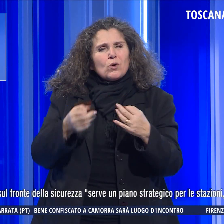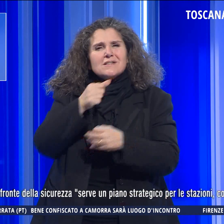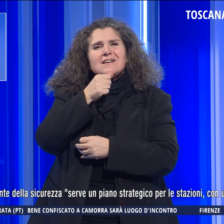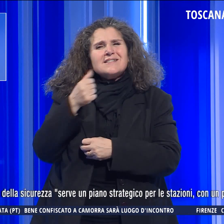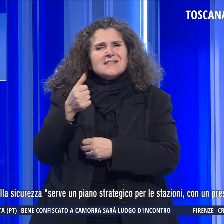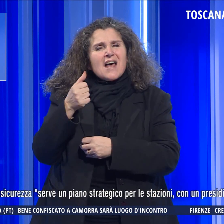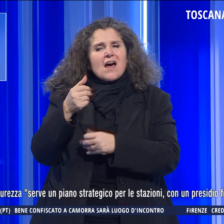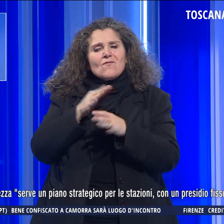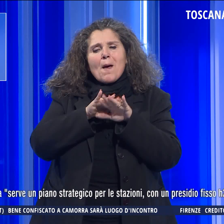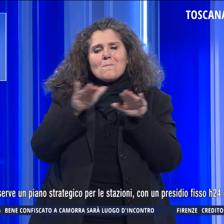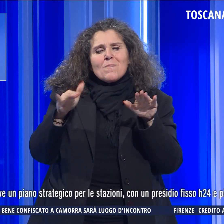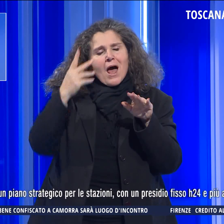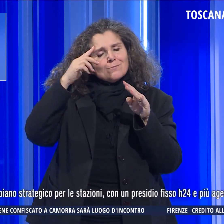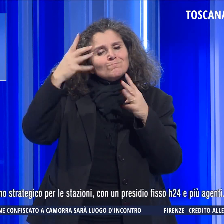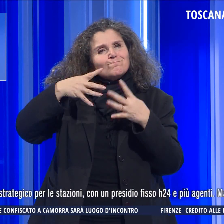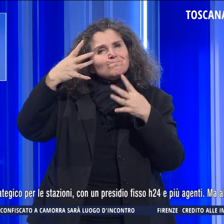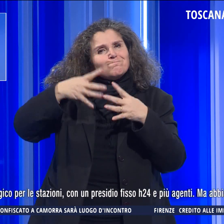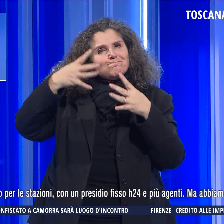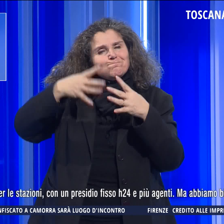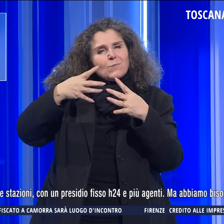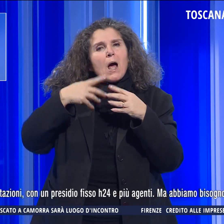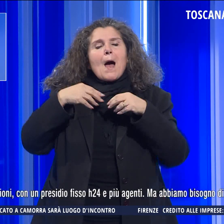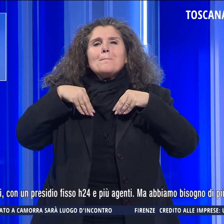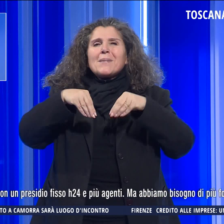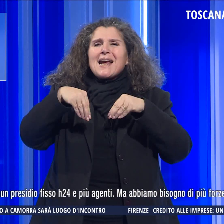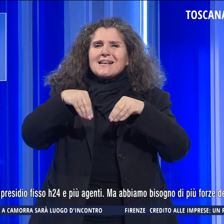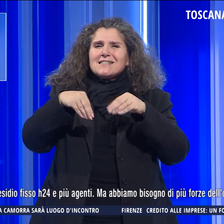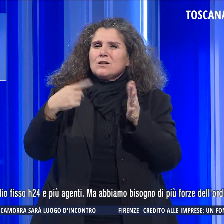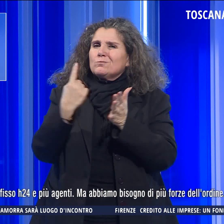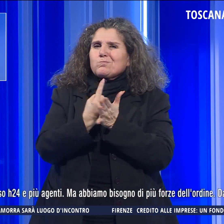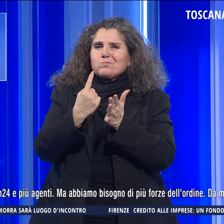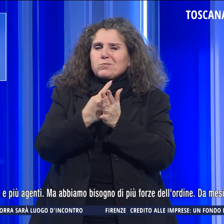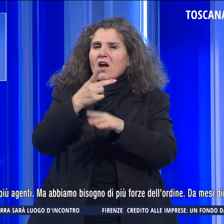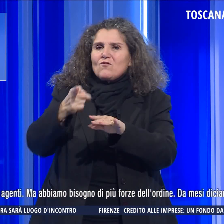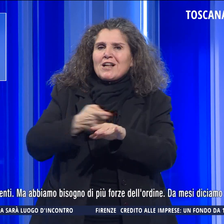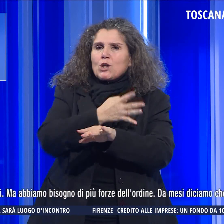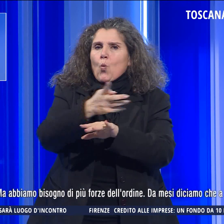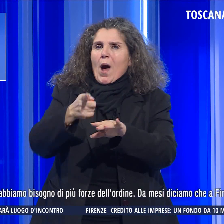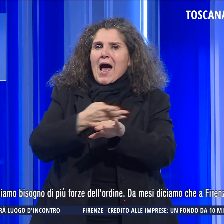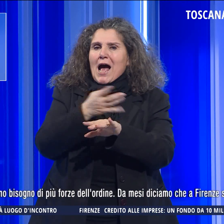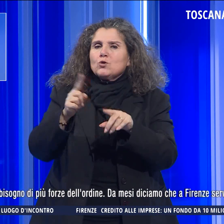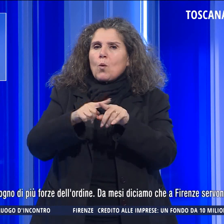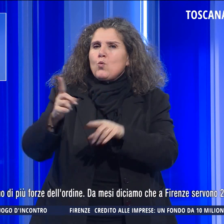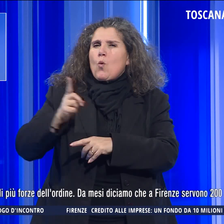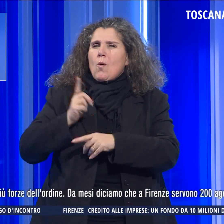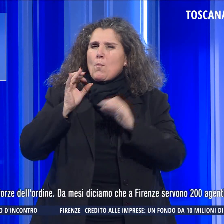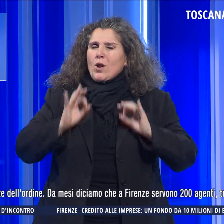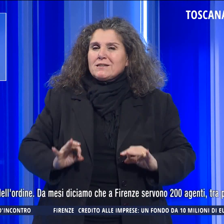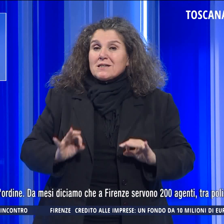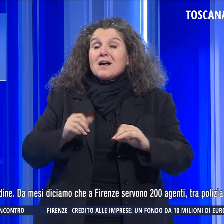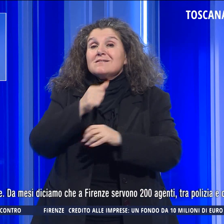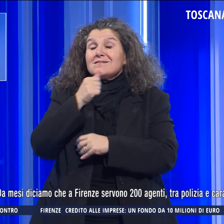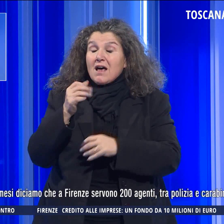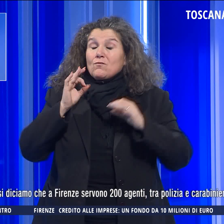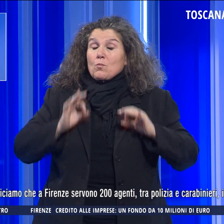piano strategico per le stazioni con un presidio fisso H24 e più agenti, ma abbiamo bisogno di più